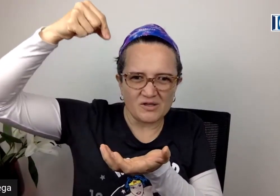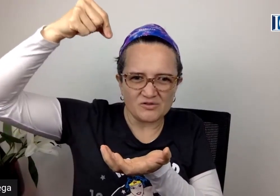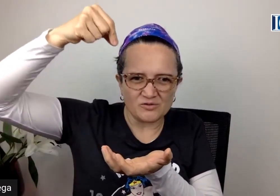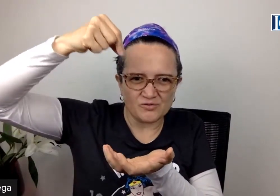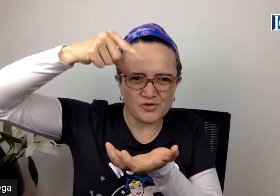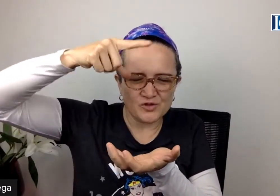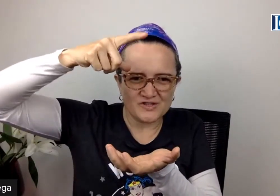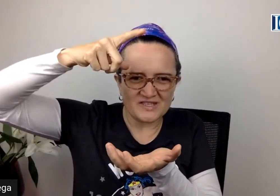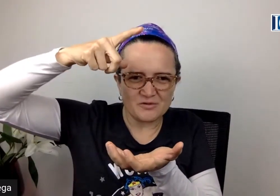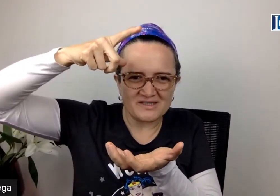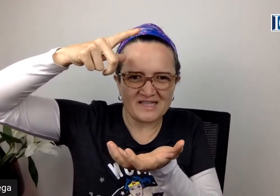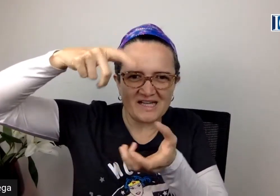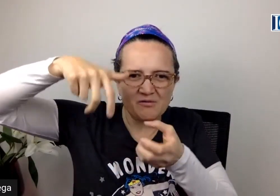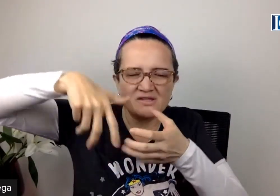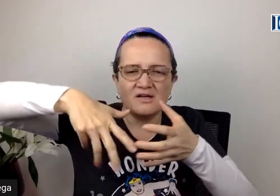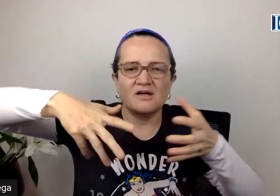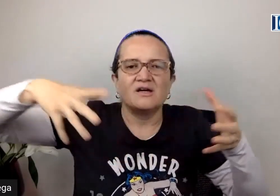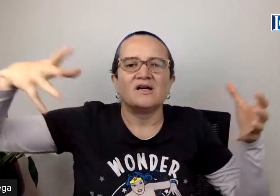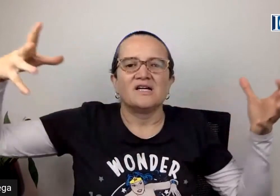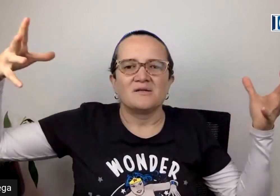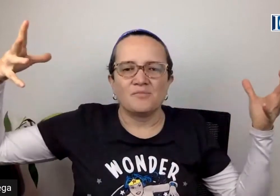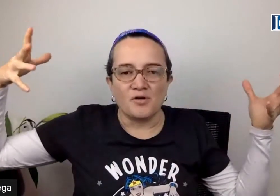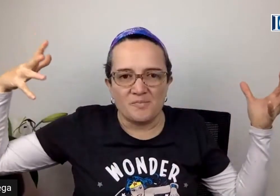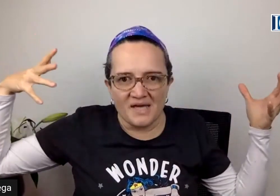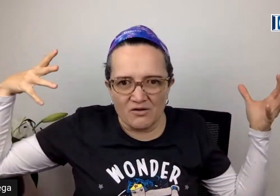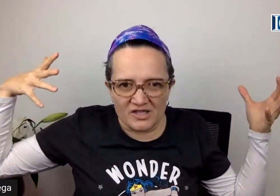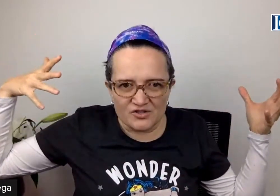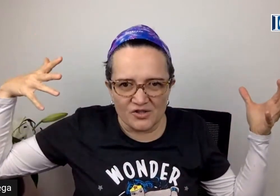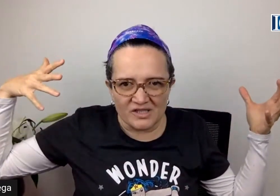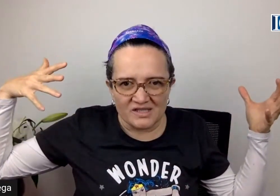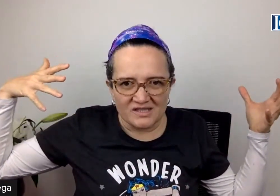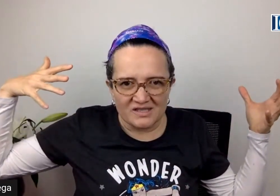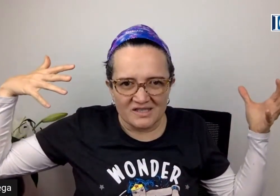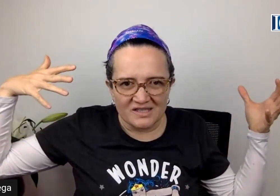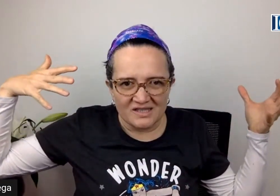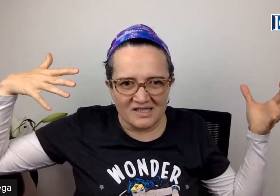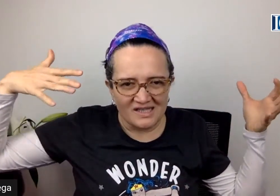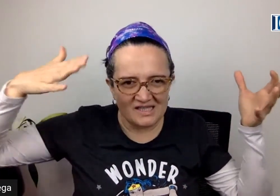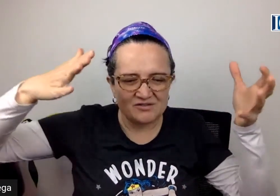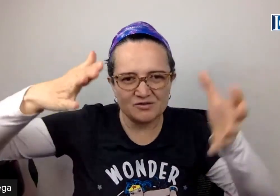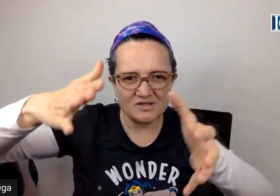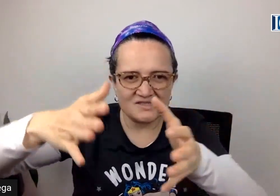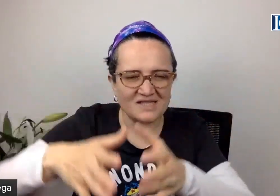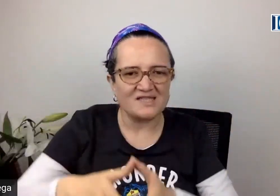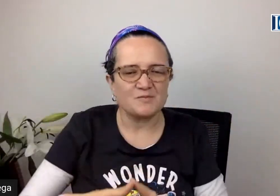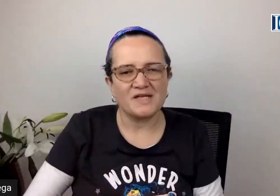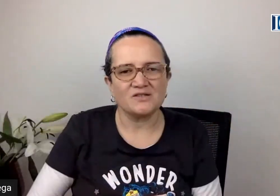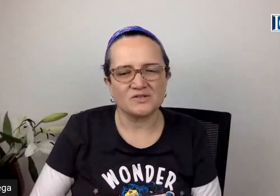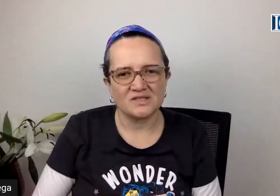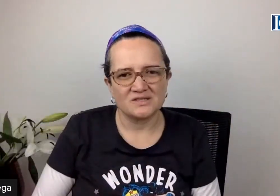cuando se le suelta en el agua y volví a lo que soy eso es lo que está ahí esperándote